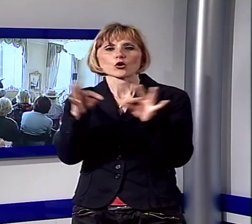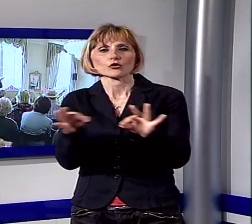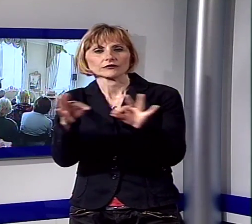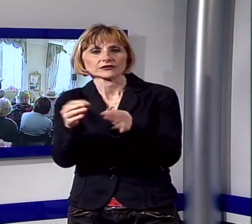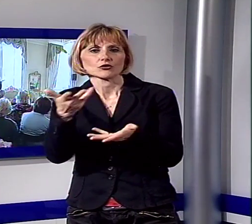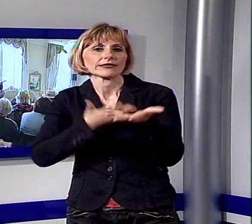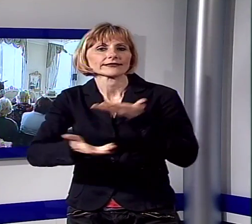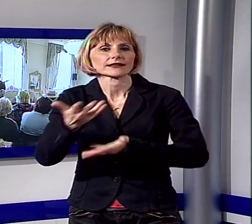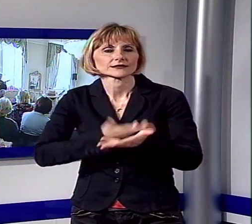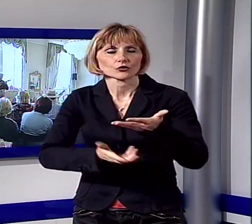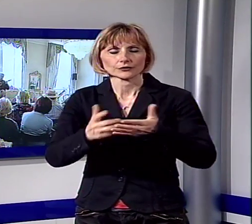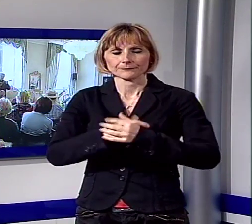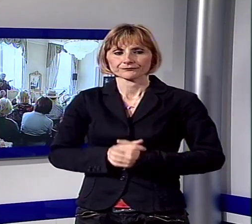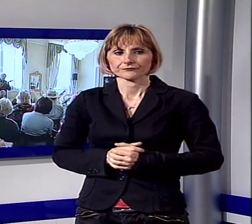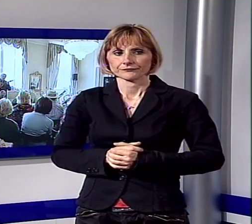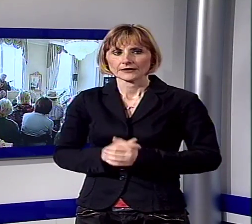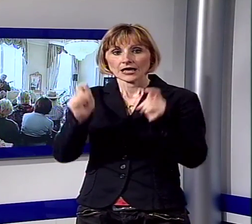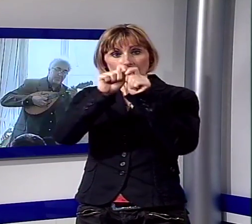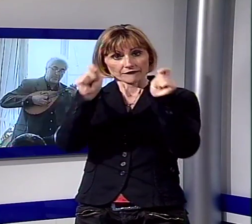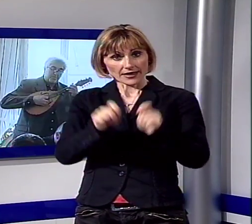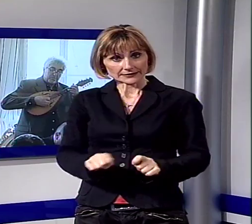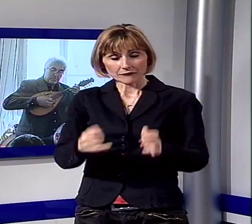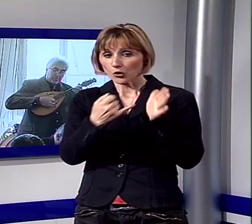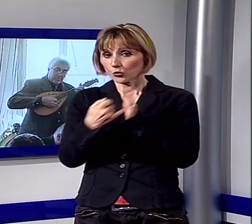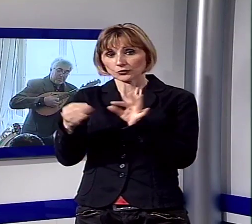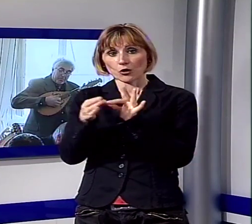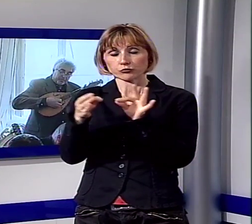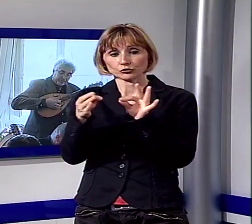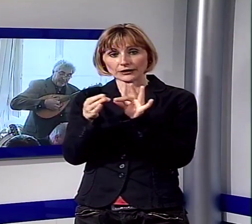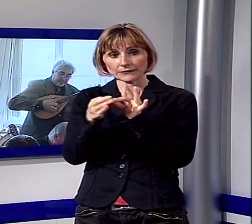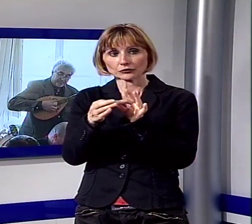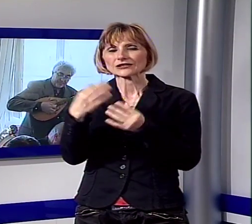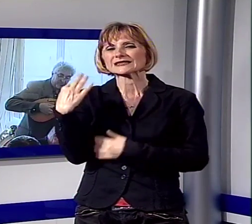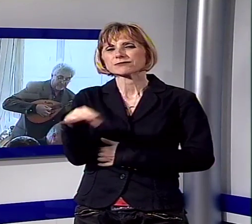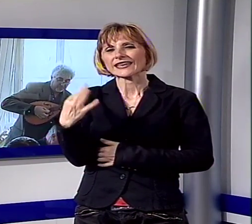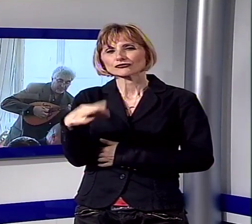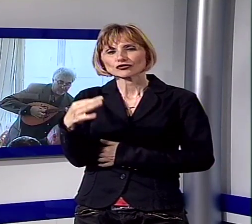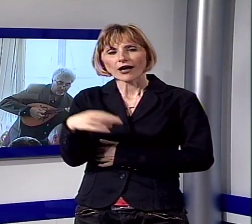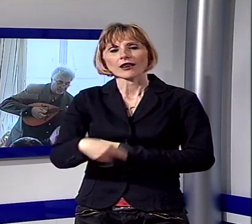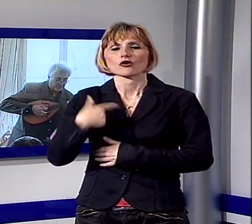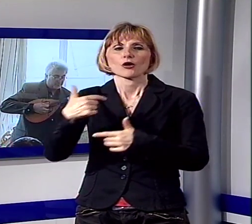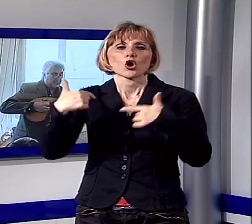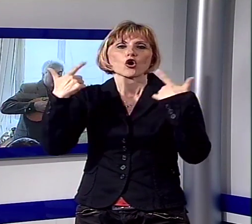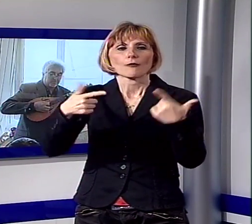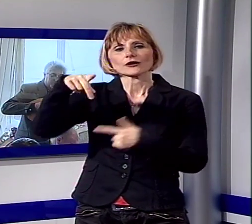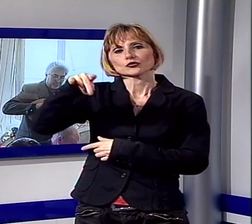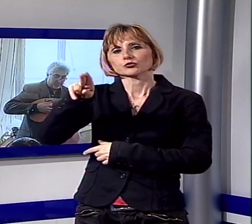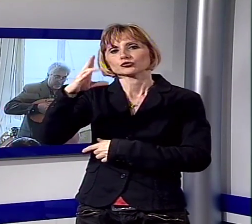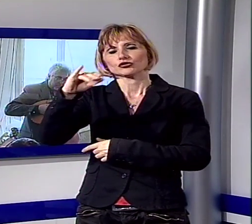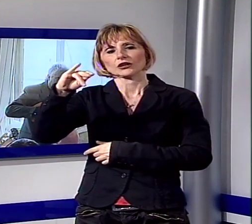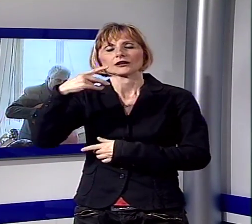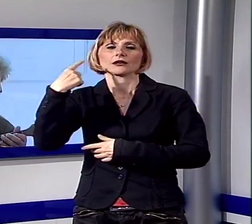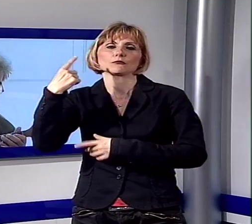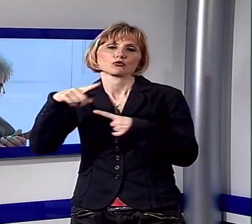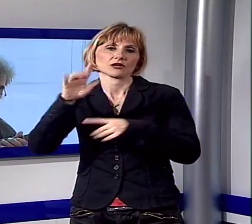interazione. Il festival si chiuderà con un appuntamento speciale, pensato come un omaggio a Giacomo Puccini e alla sua musica.